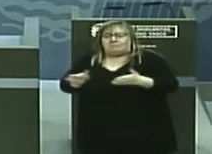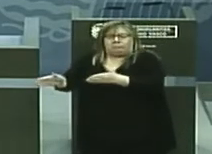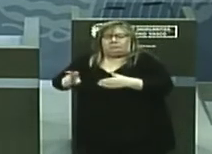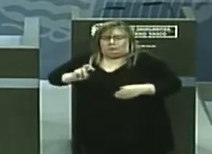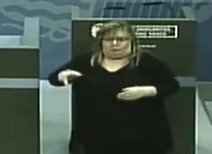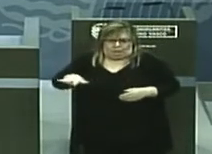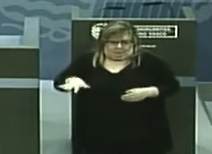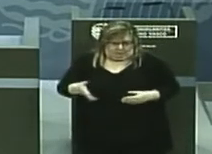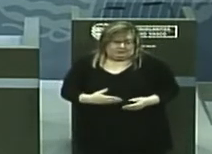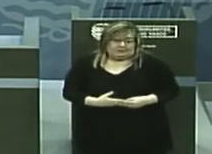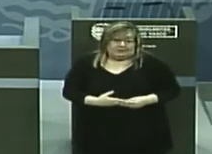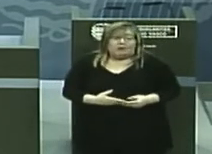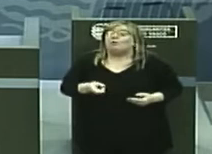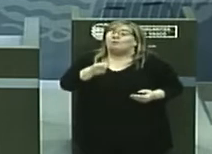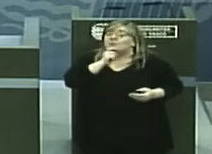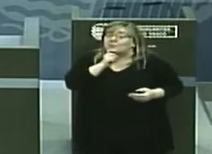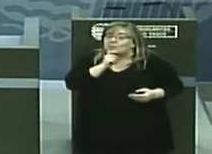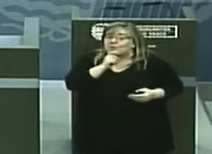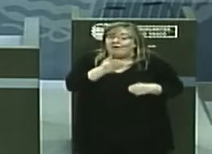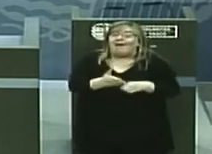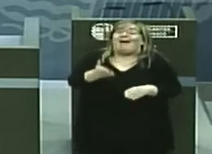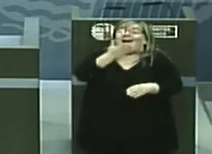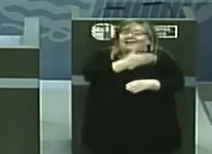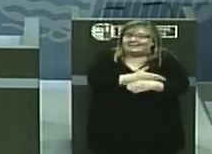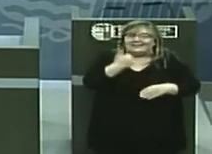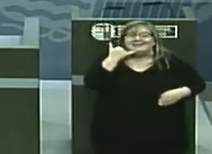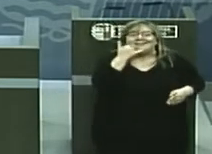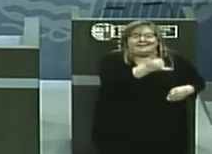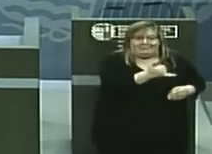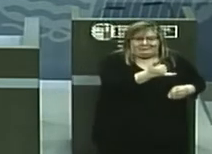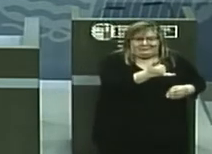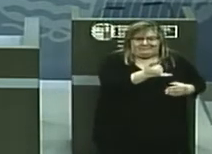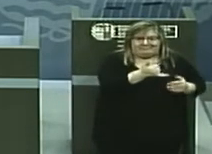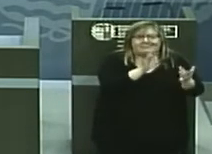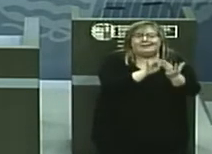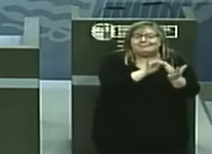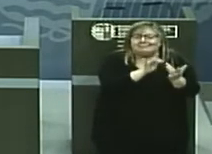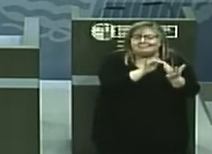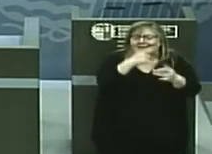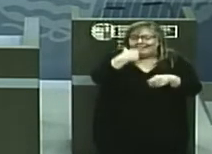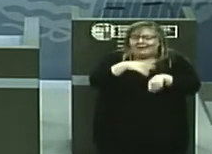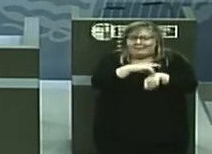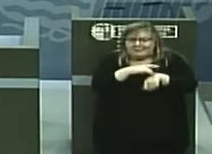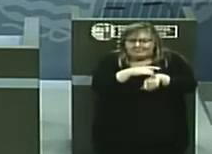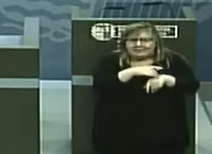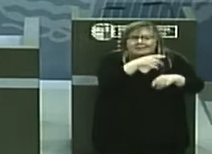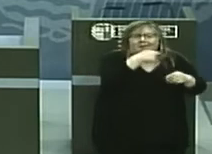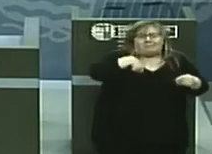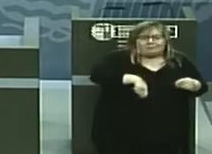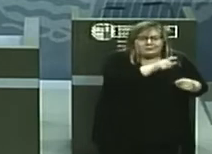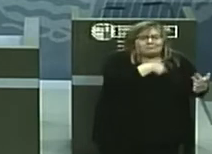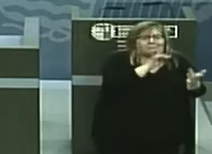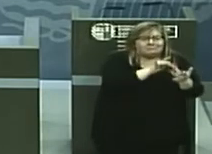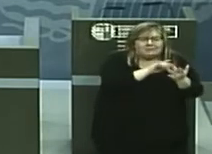Esto se realiza contactando previamente por teléfono y estableciendo un triaje, una